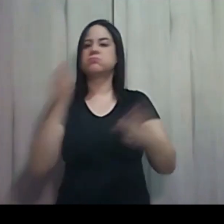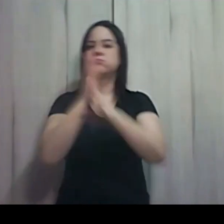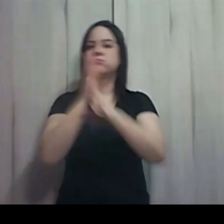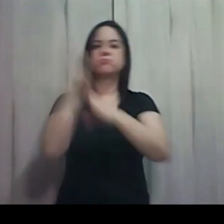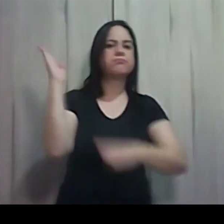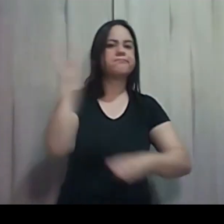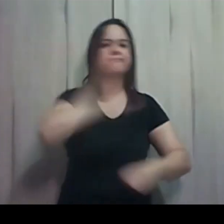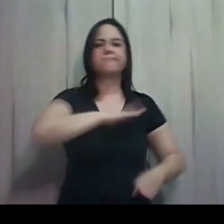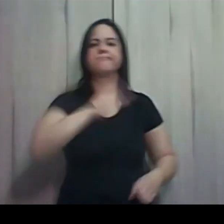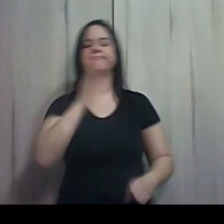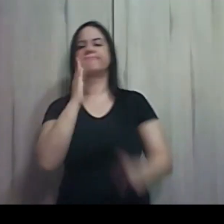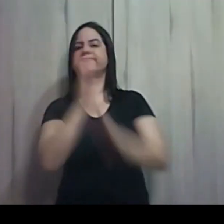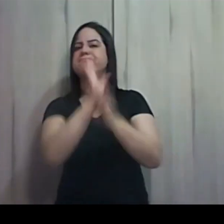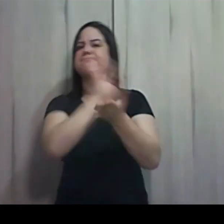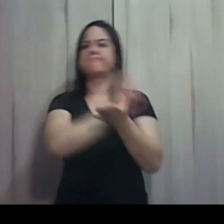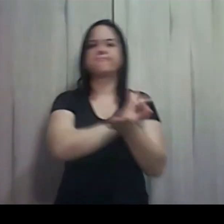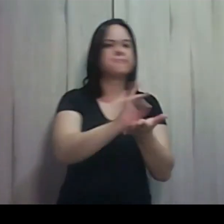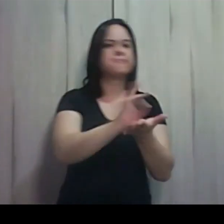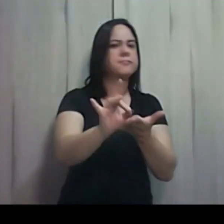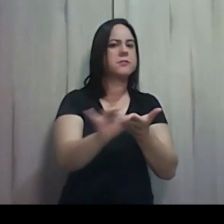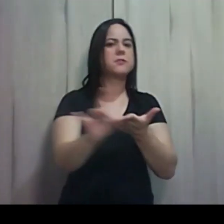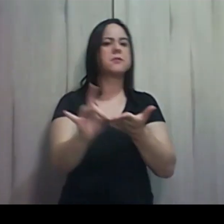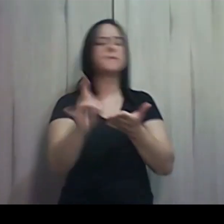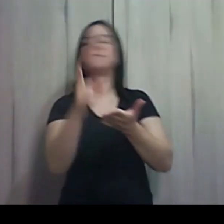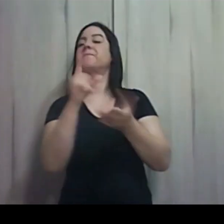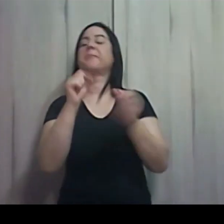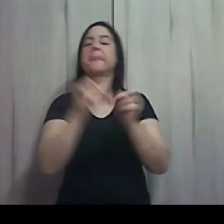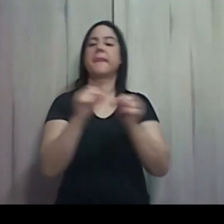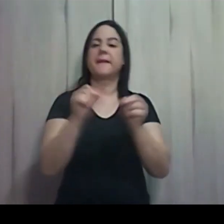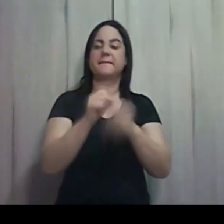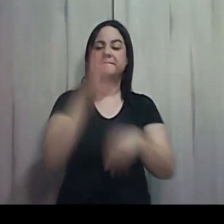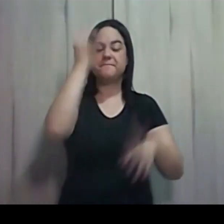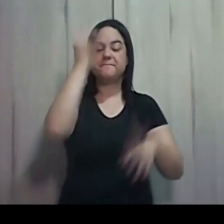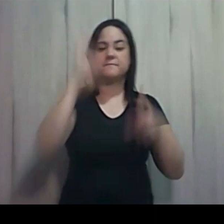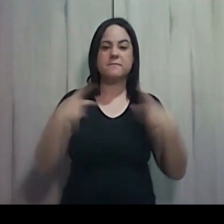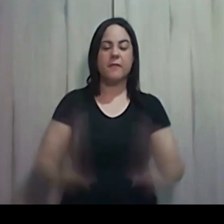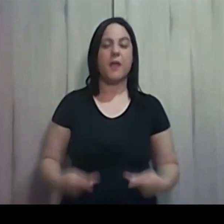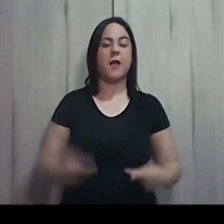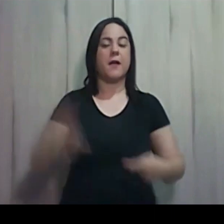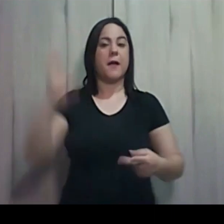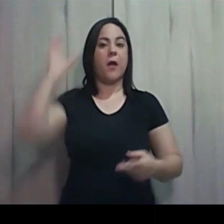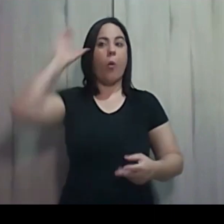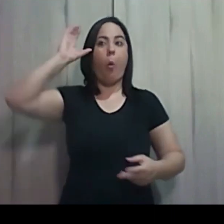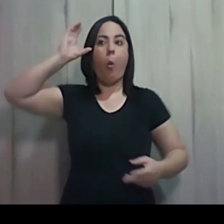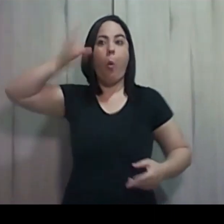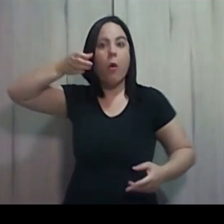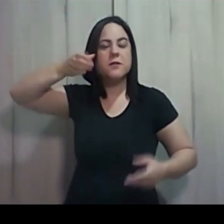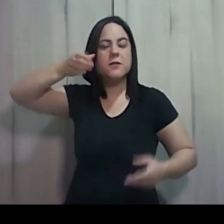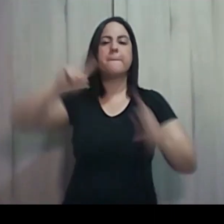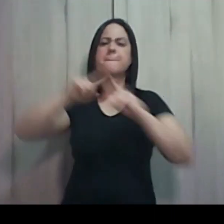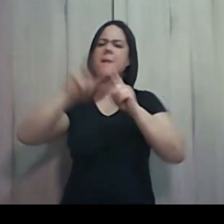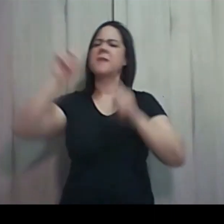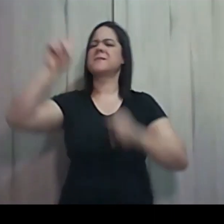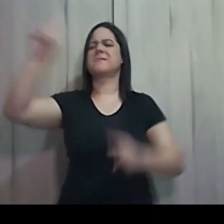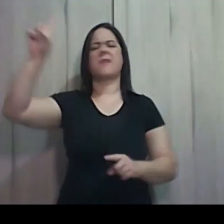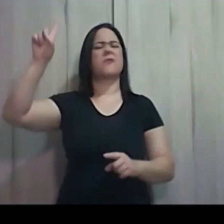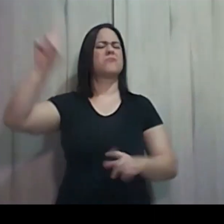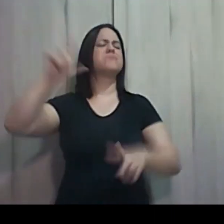ódio. O ódio faz com que o ser humano perca o rumo. Mas Deus está agindo. Eu digo a você que está